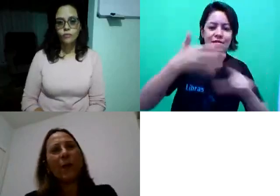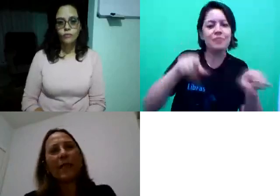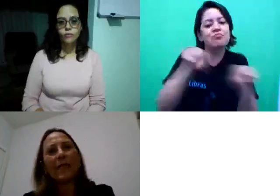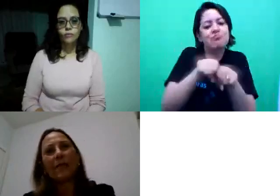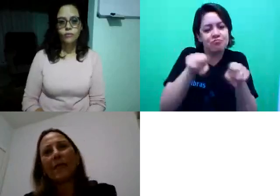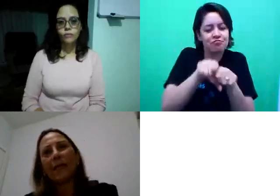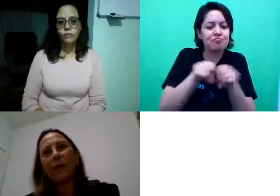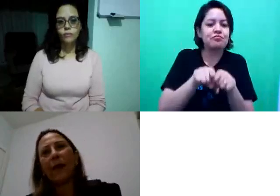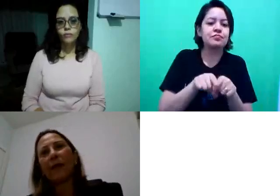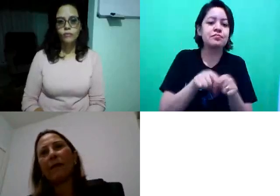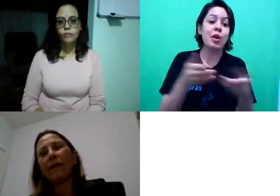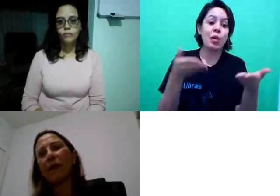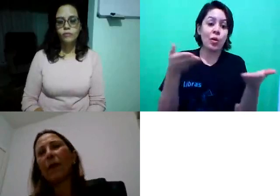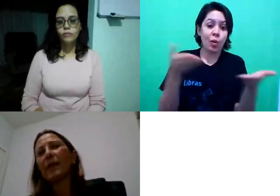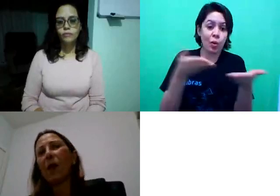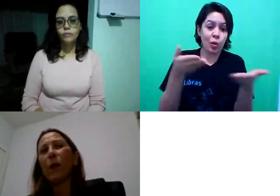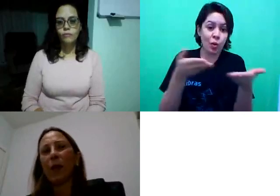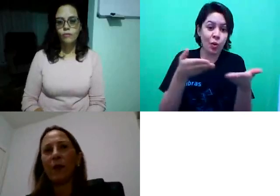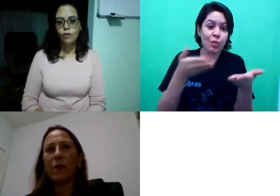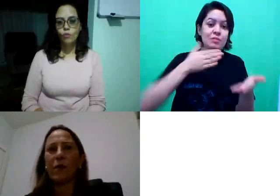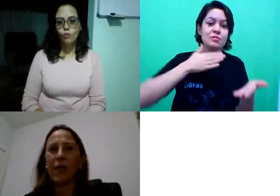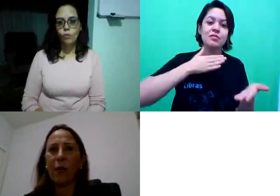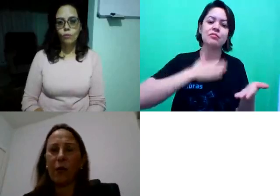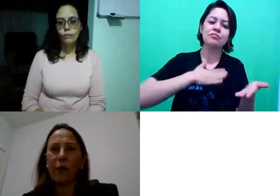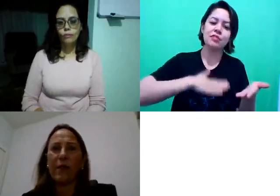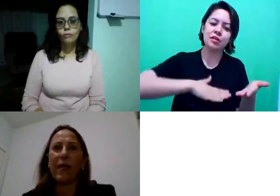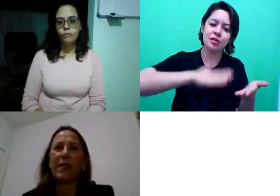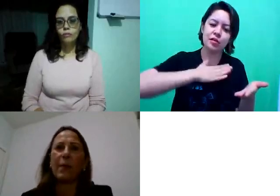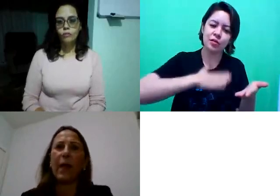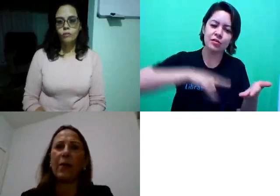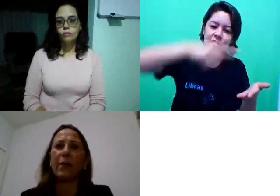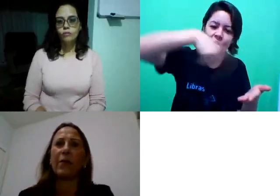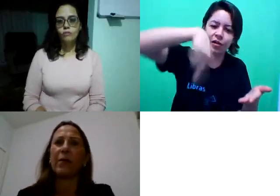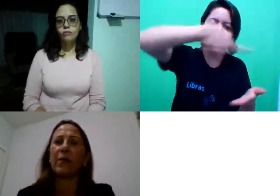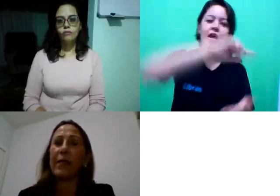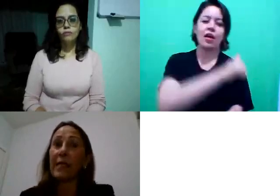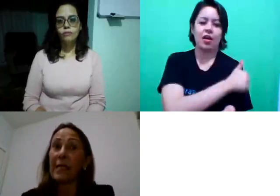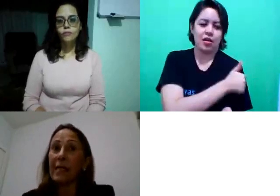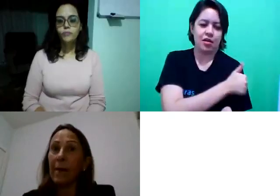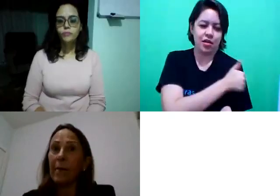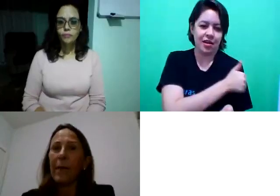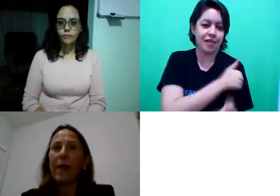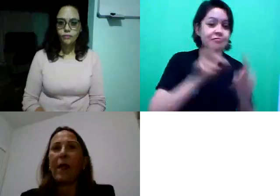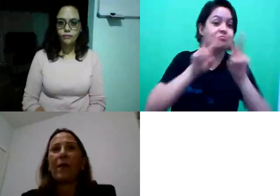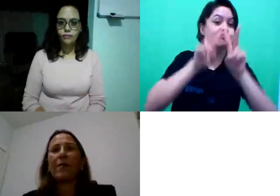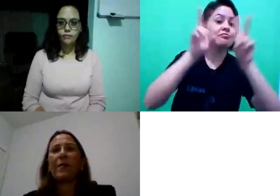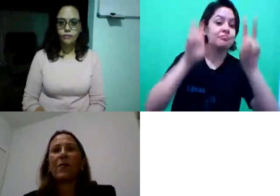Hoje estou passando, assim, para tranquilizar um pouquinho os nossos alunos a respeito do TCC.